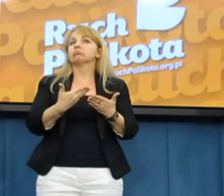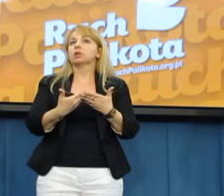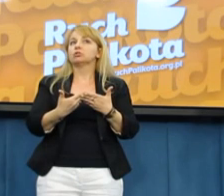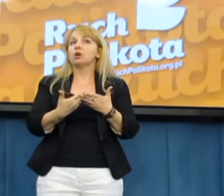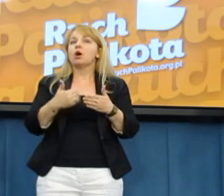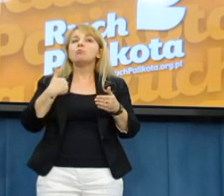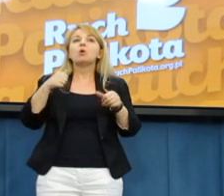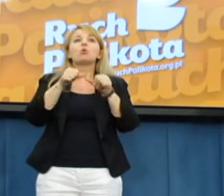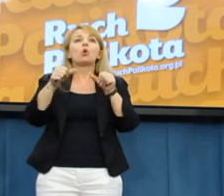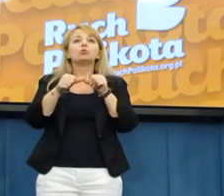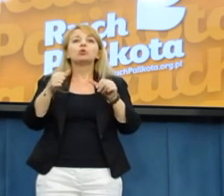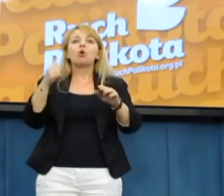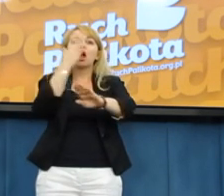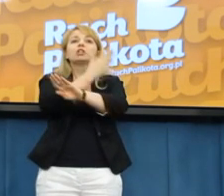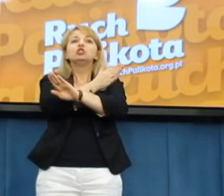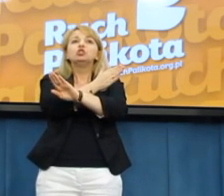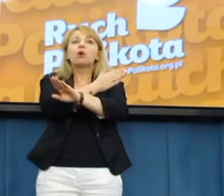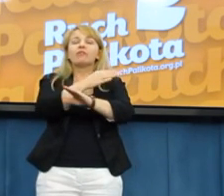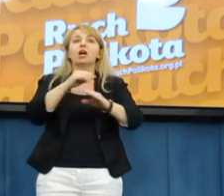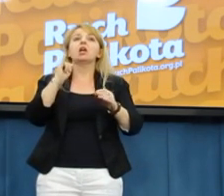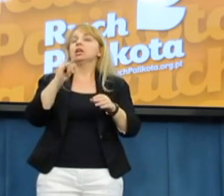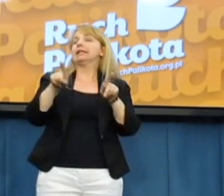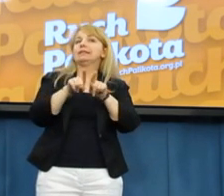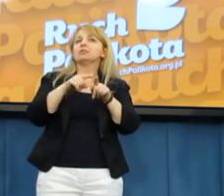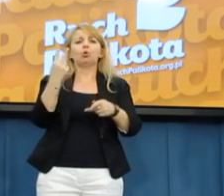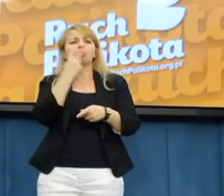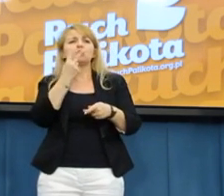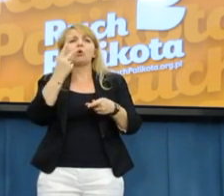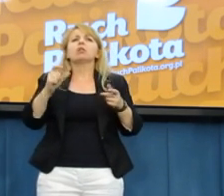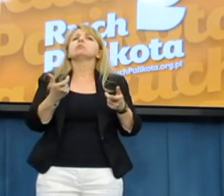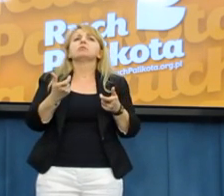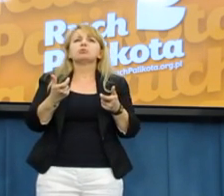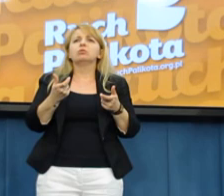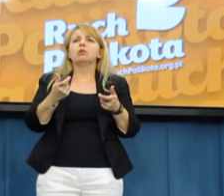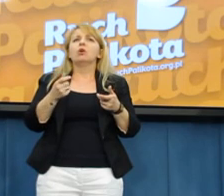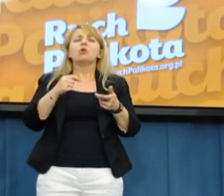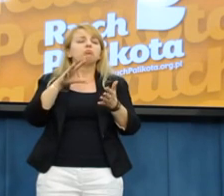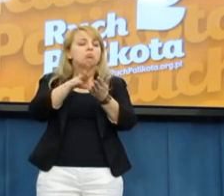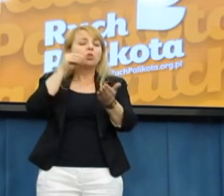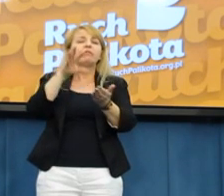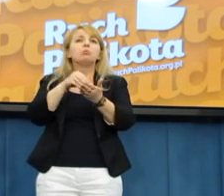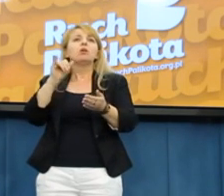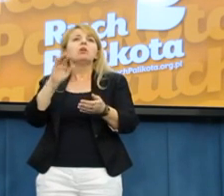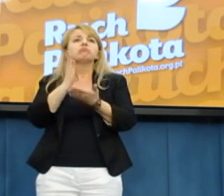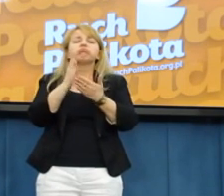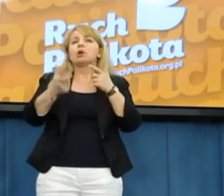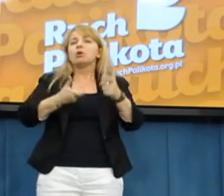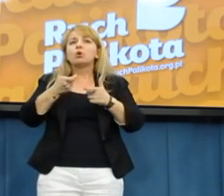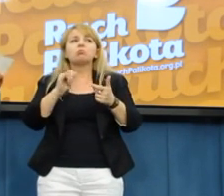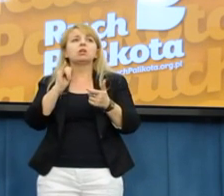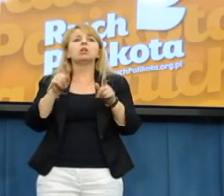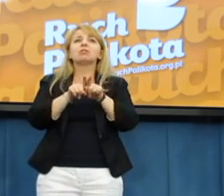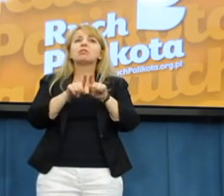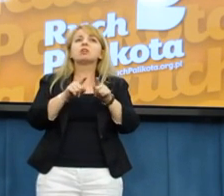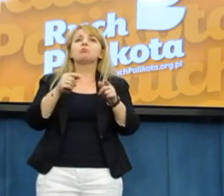krzyżowe, jak i potwierdzenie wywozu towaru za granicę Rzeczypospolitej zostało stwierdzone. W protokółach